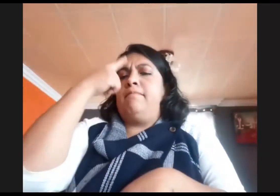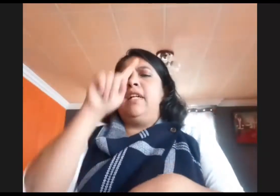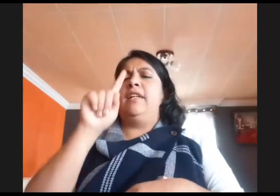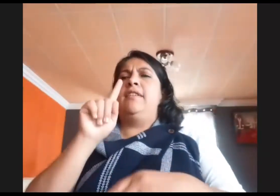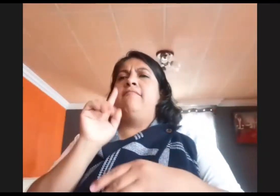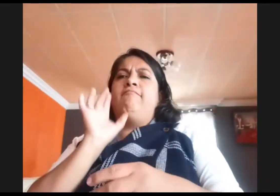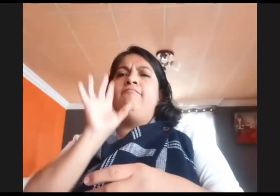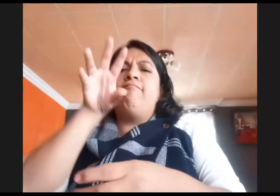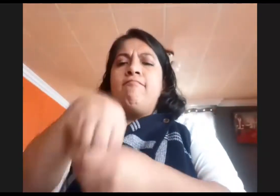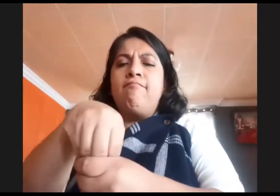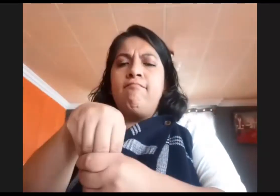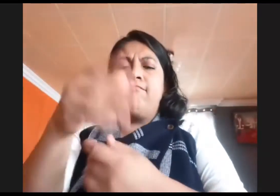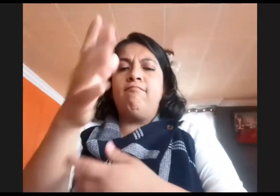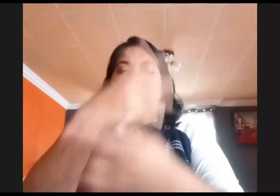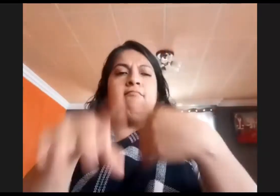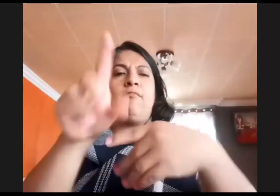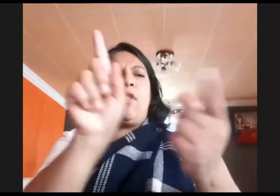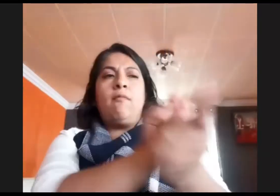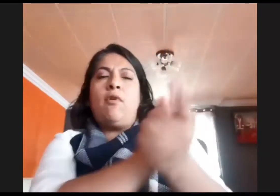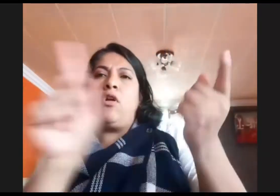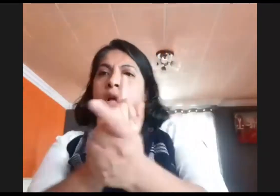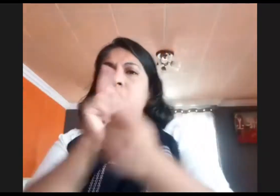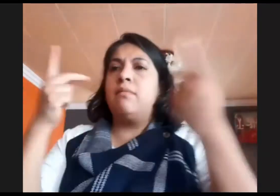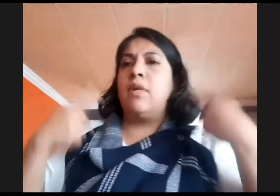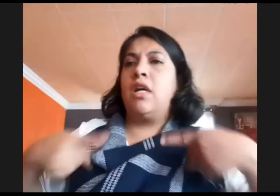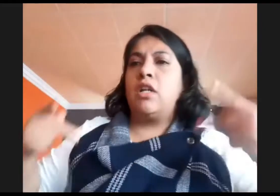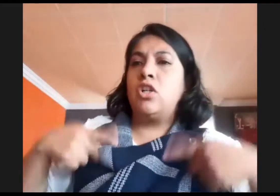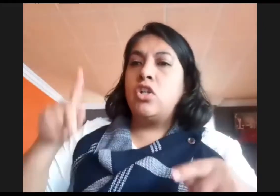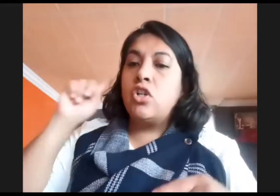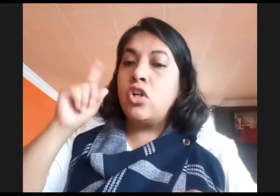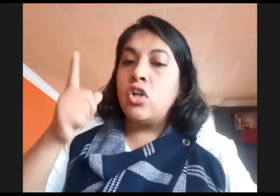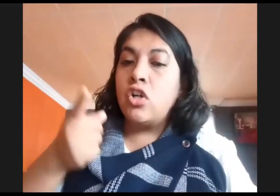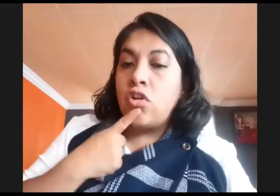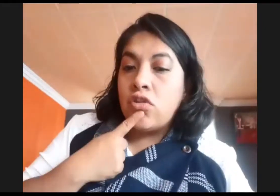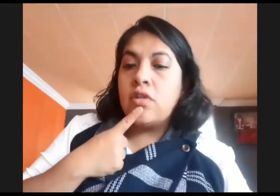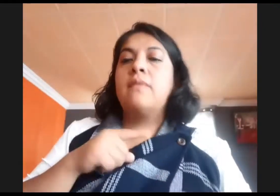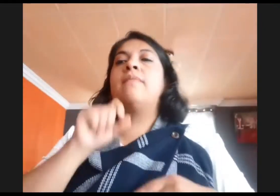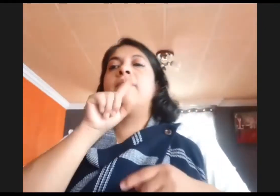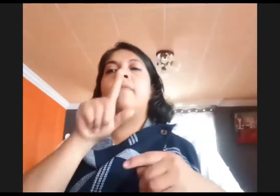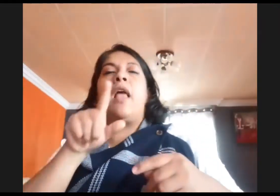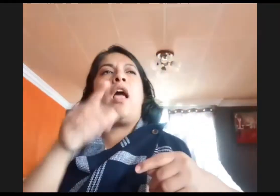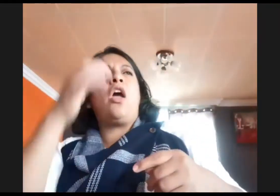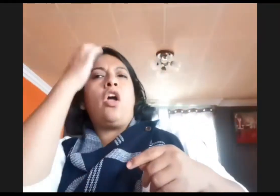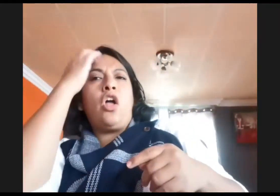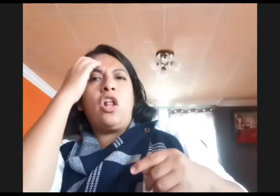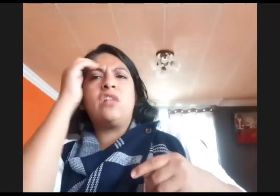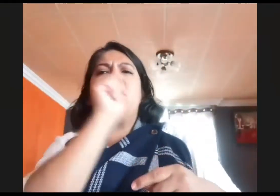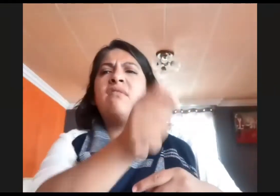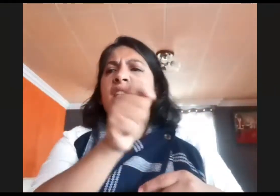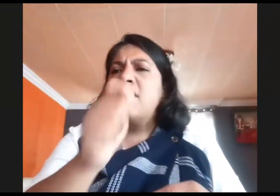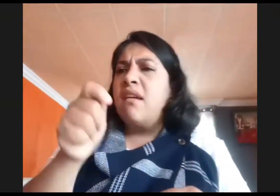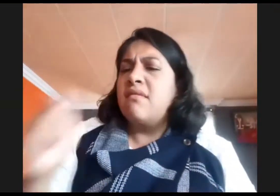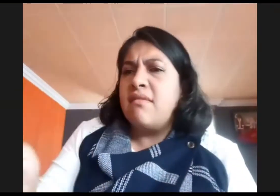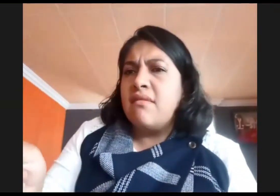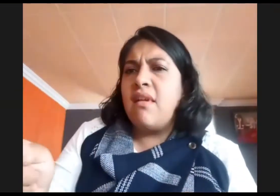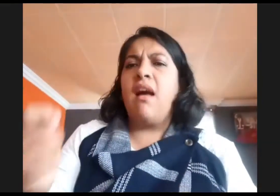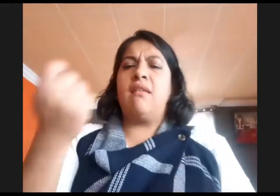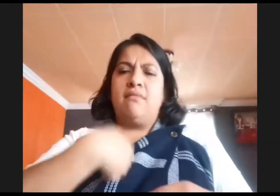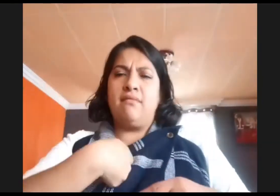Desde mediados del siglo pasado, los estudios lingüísticos sobre las lenguas de enseñanza, principalmente sobre la lengua de señas americana,